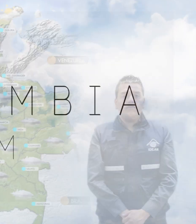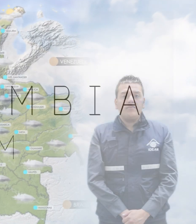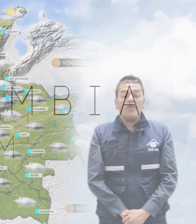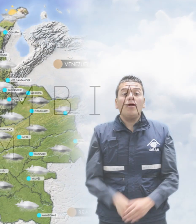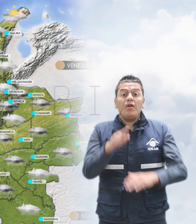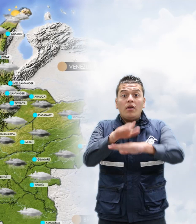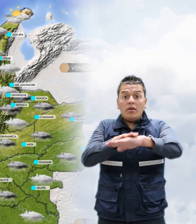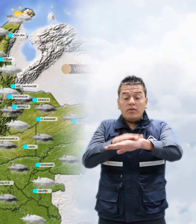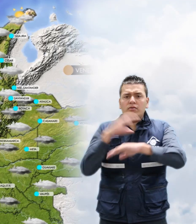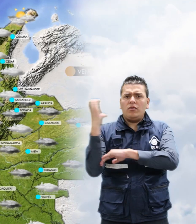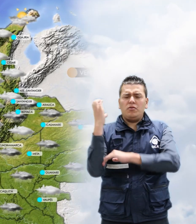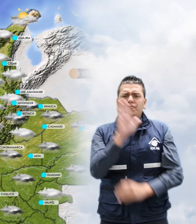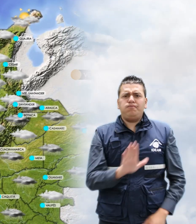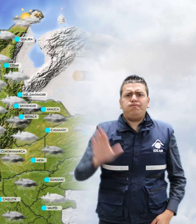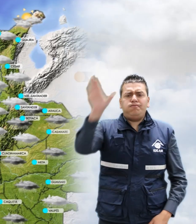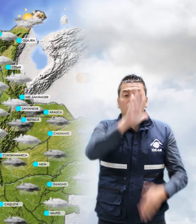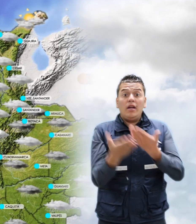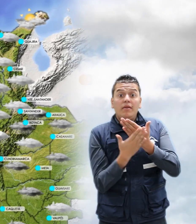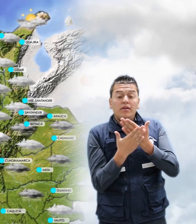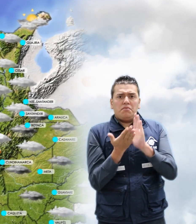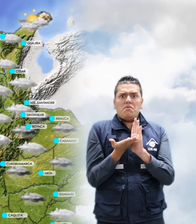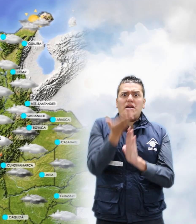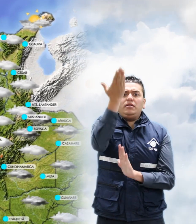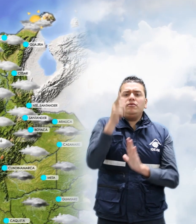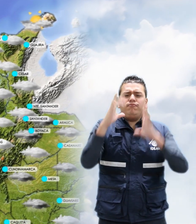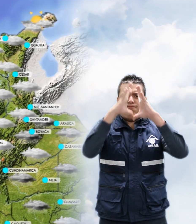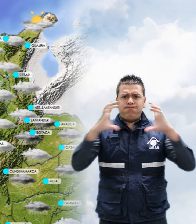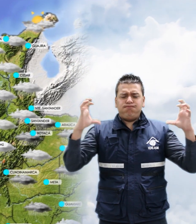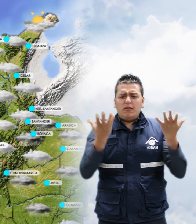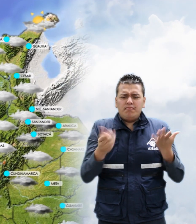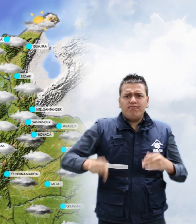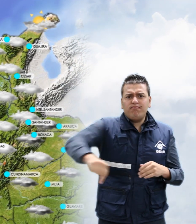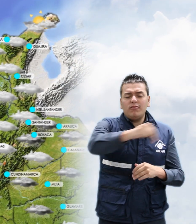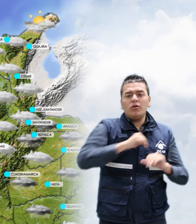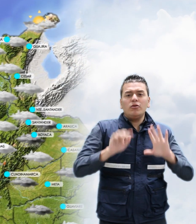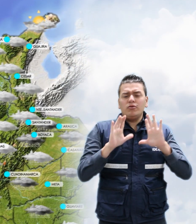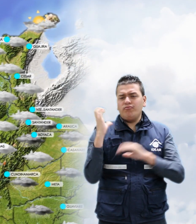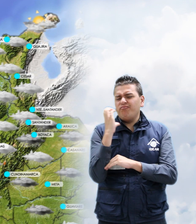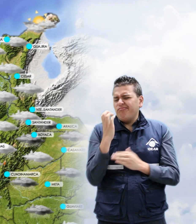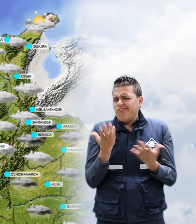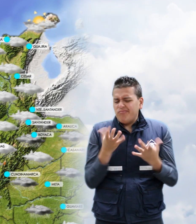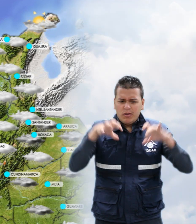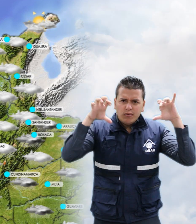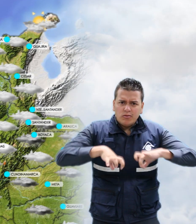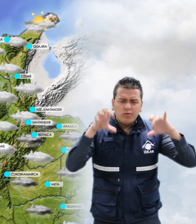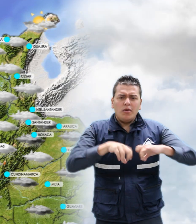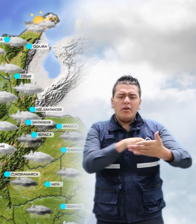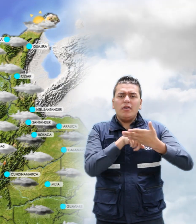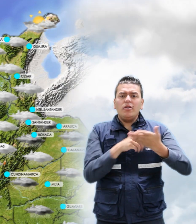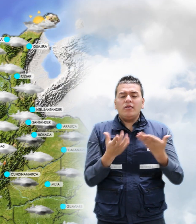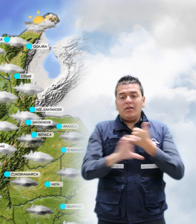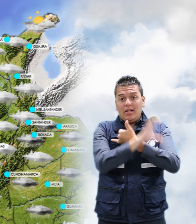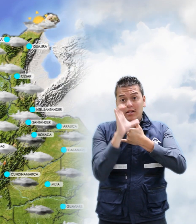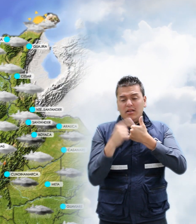El pronóstico a nivel nacional nos advierte aumento de la nubosidad en amplios sectores del territorio nacional con lluvias importantes en la